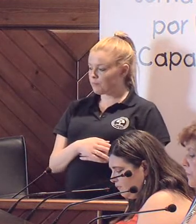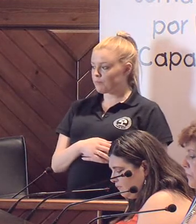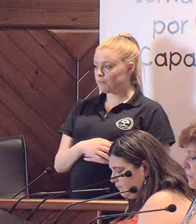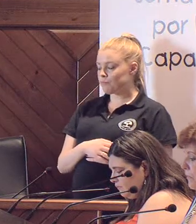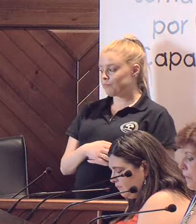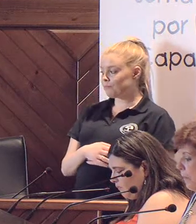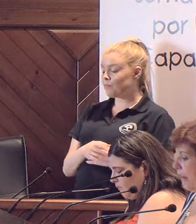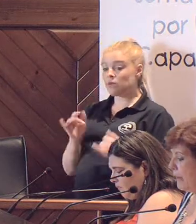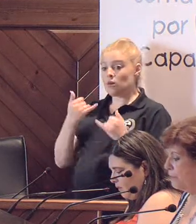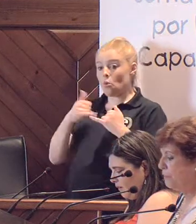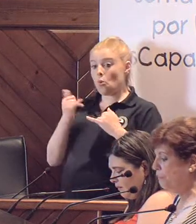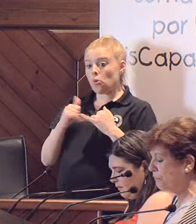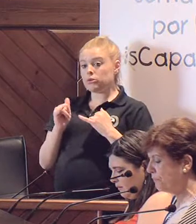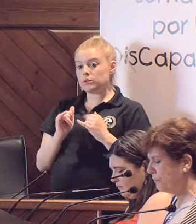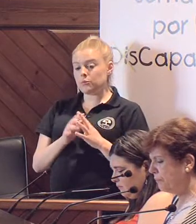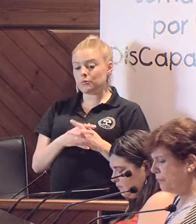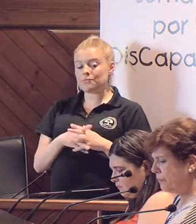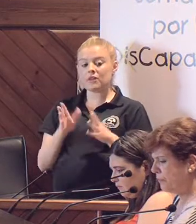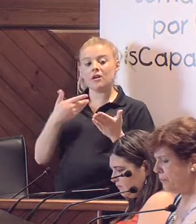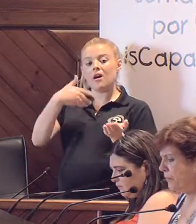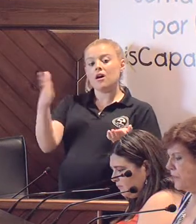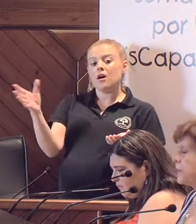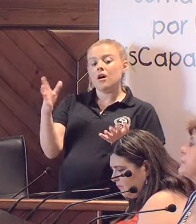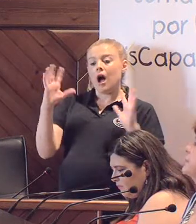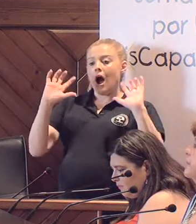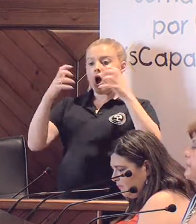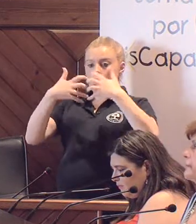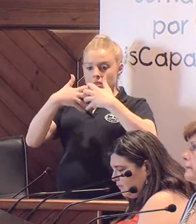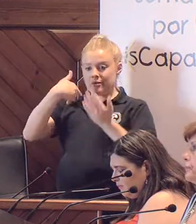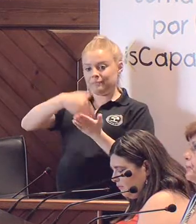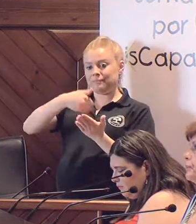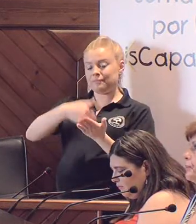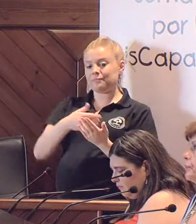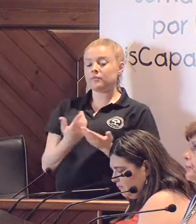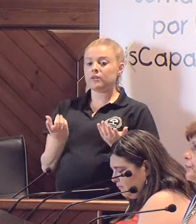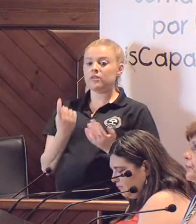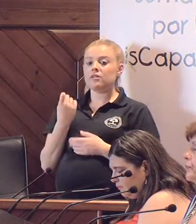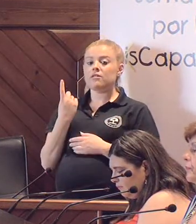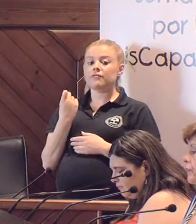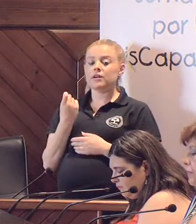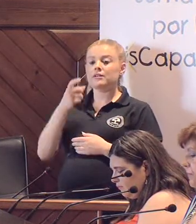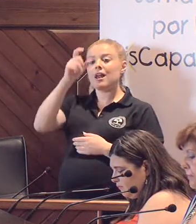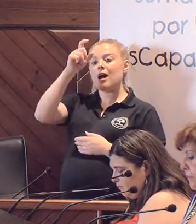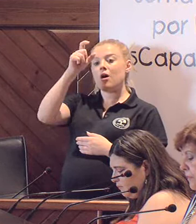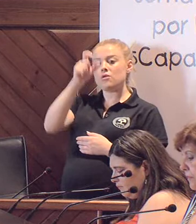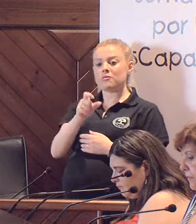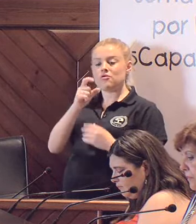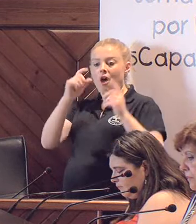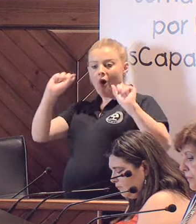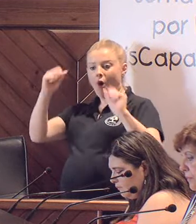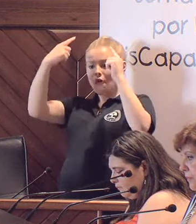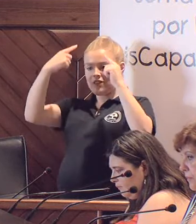Luego tengo aquí ya, por último, las propuestas que nos hacía Cuide, que nos pedían establecer el día de la persona cuidadora como